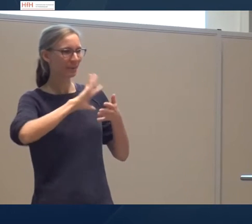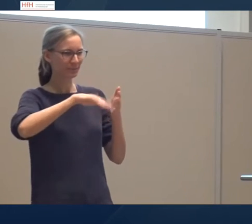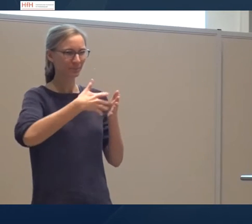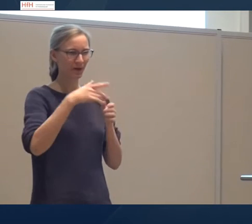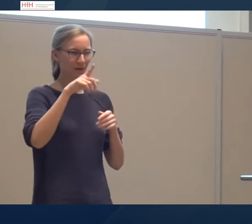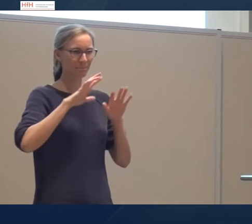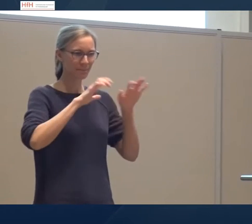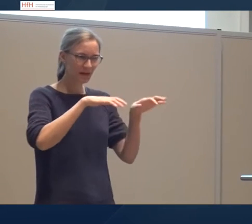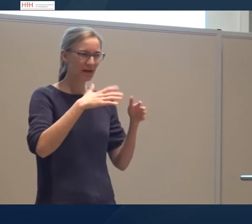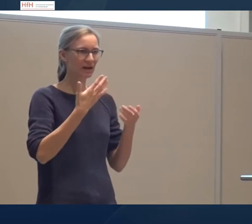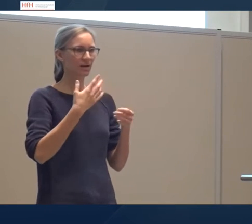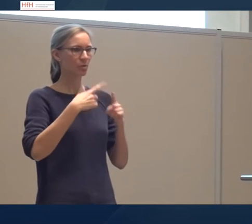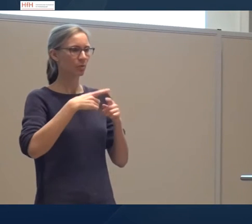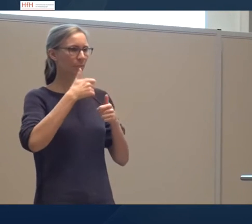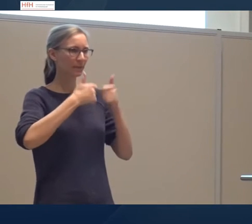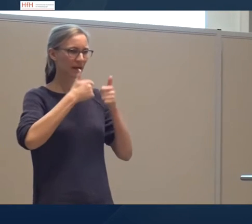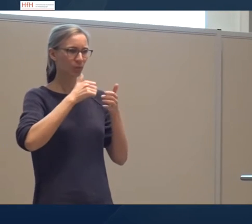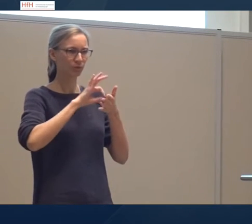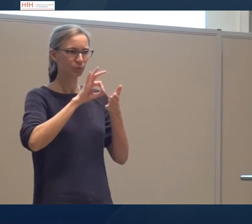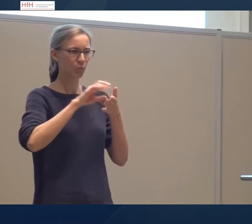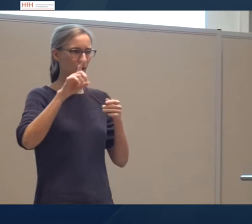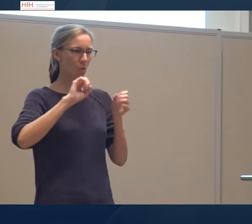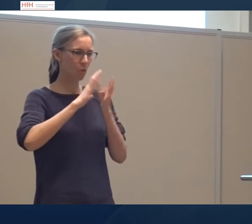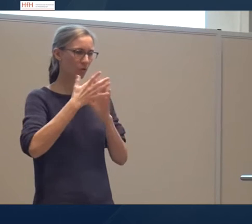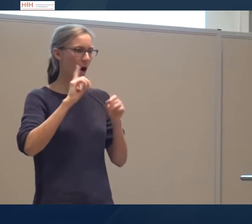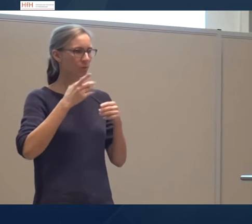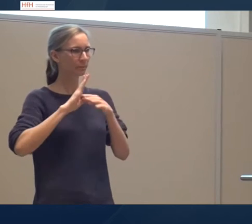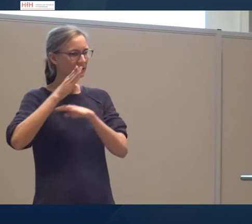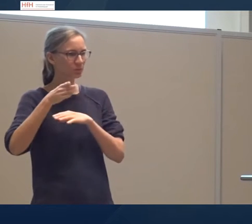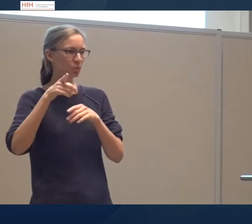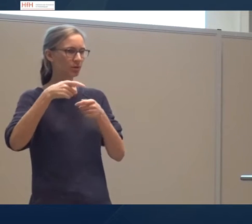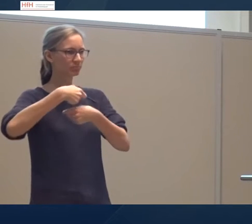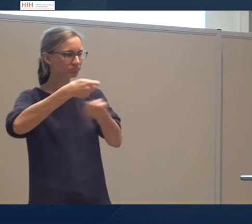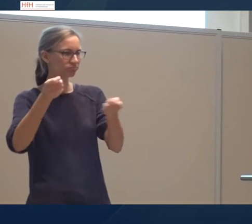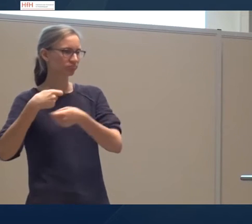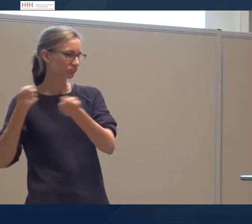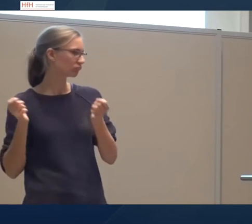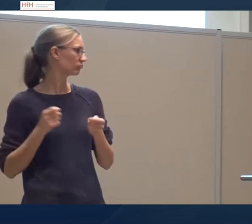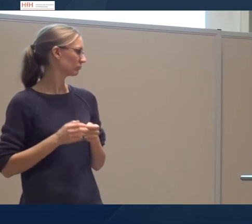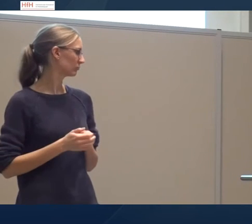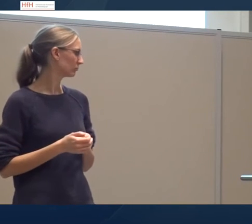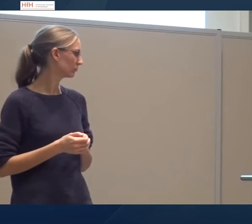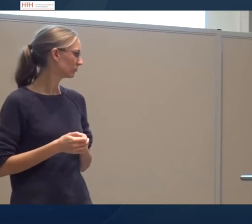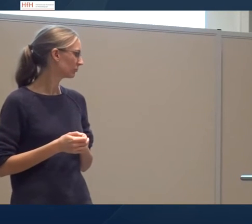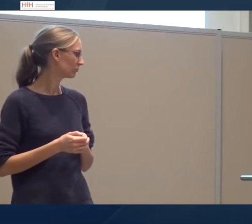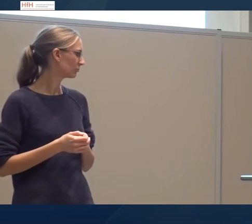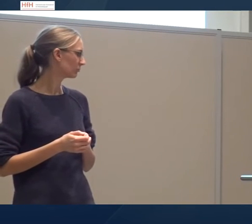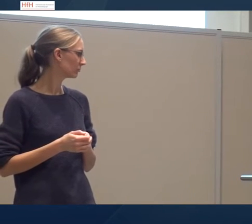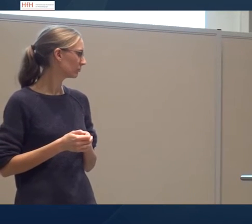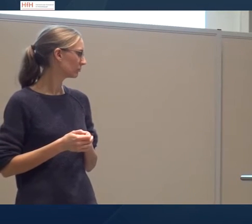Bern oder auch an die Berufsschule in Oerlikon haben dort unsere Informationen persönlich vorbei